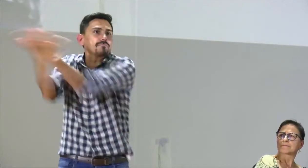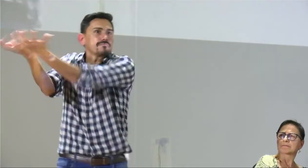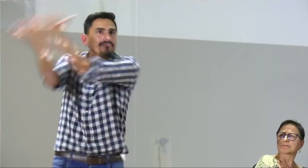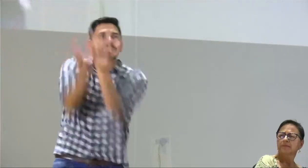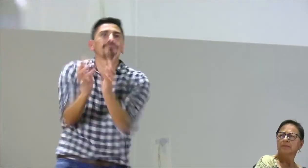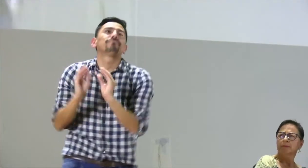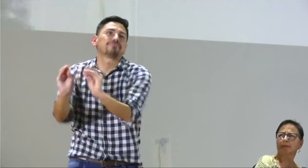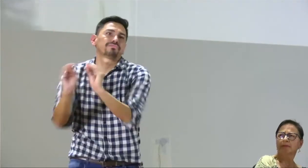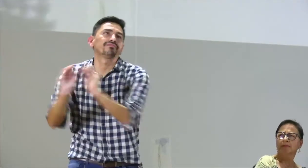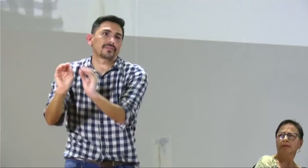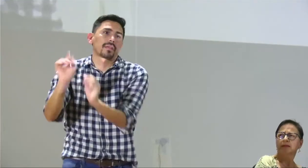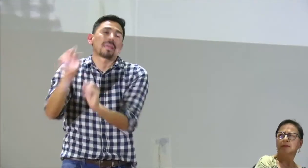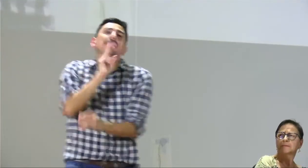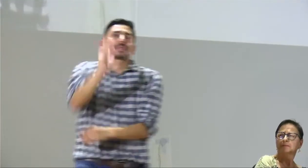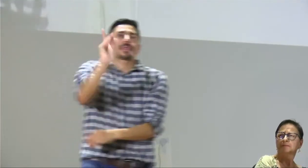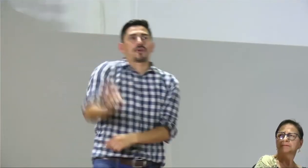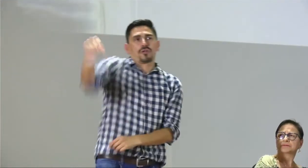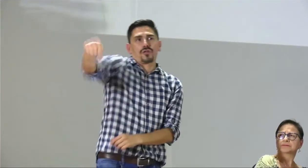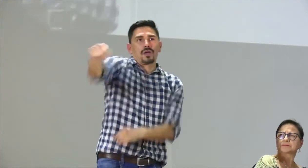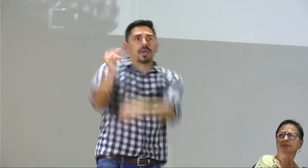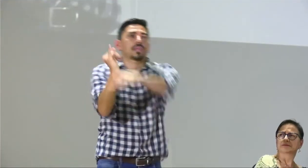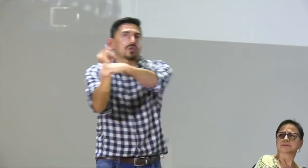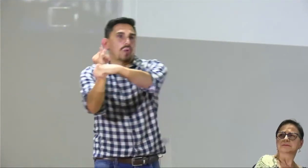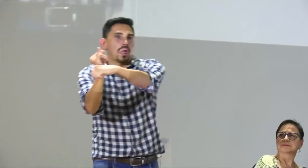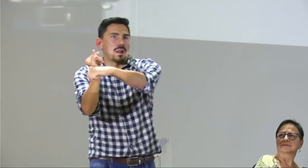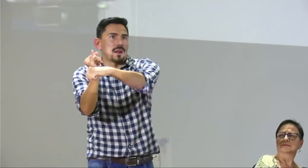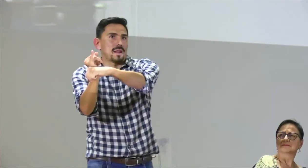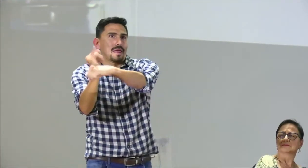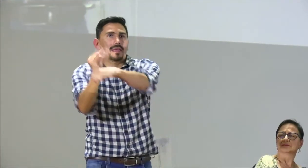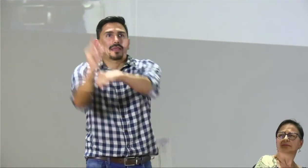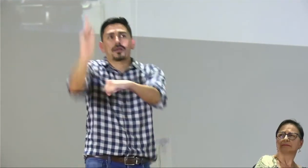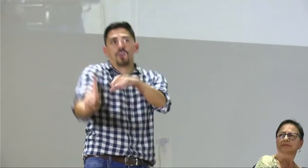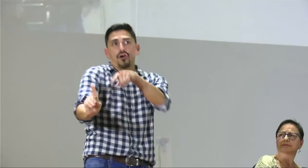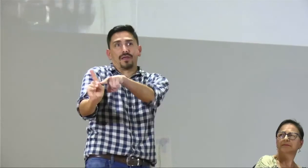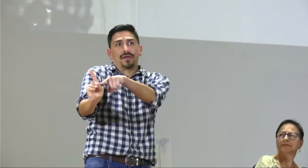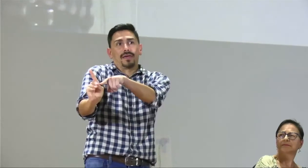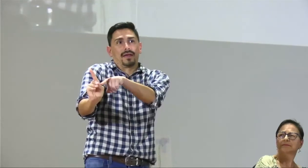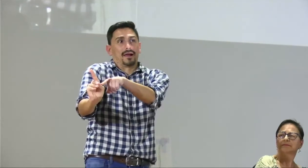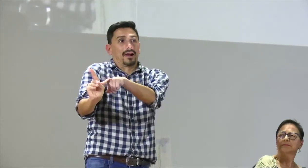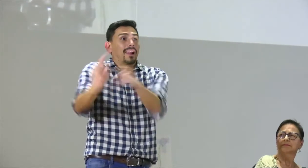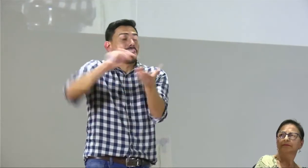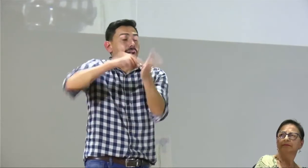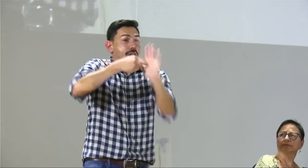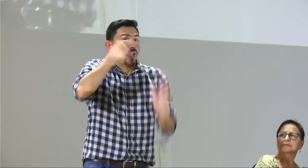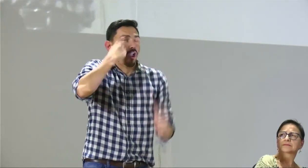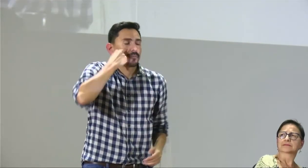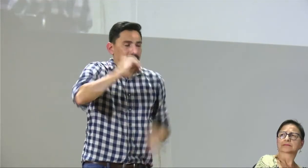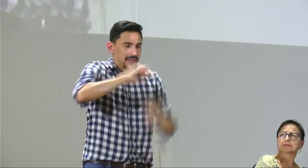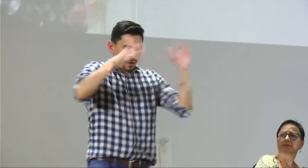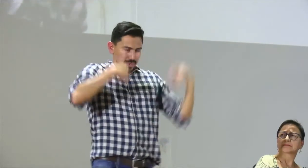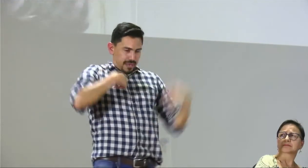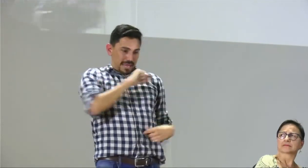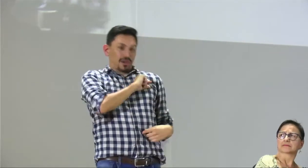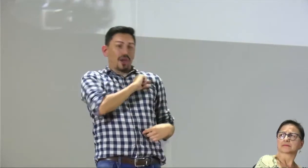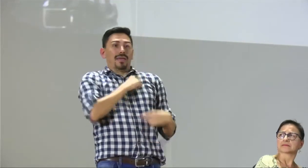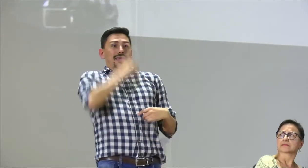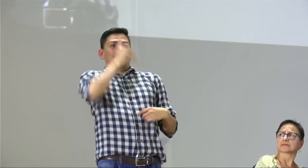oferta de formación en lengua de señas para los docentes pero es decisión de la institución hay que aclarar que el